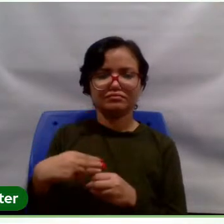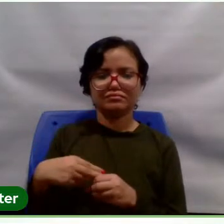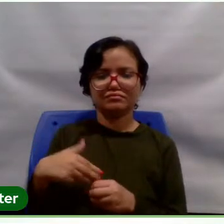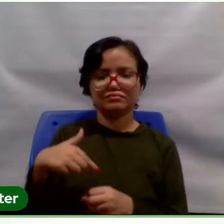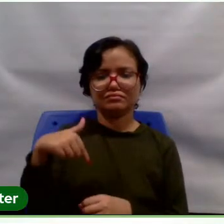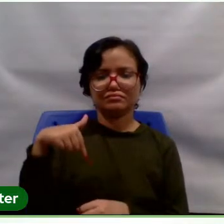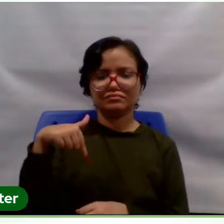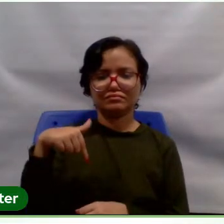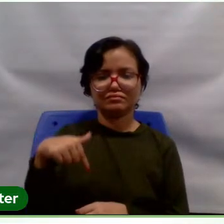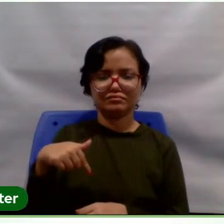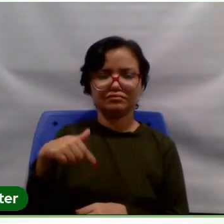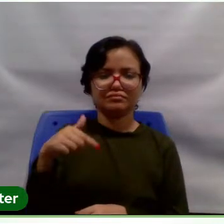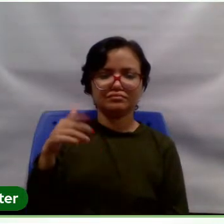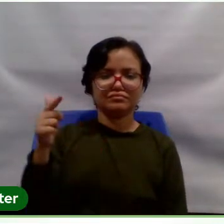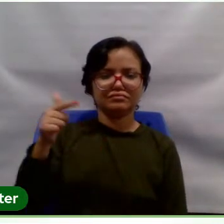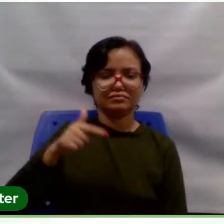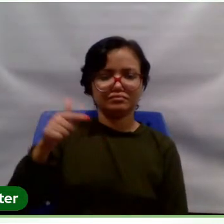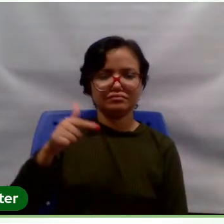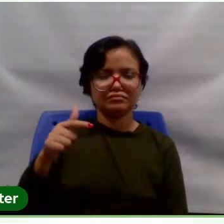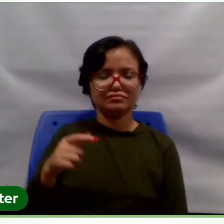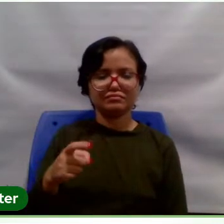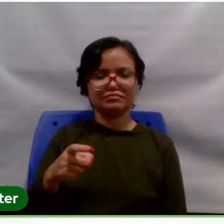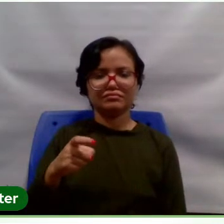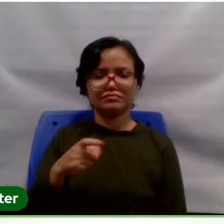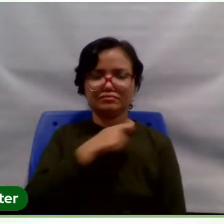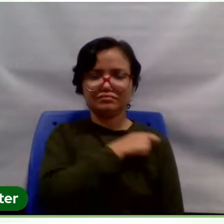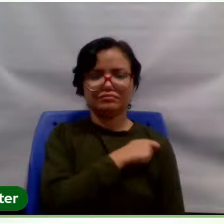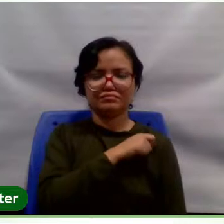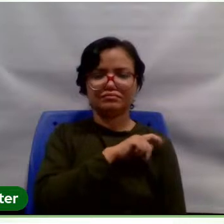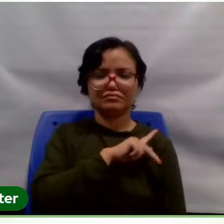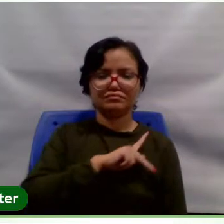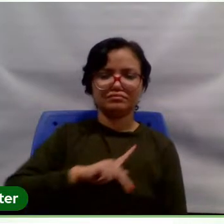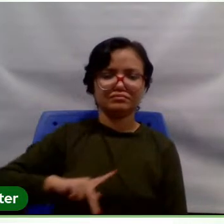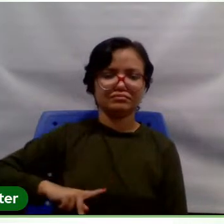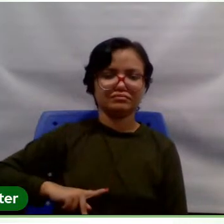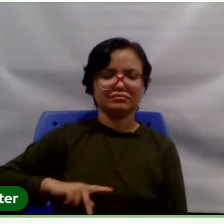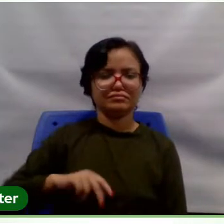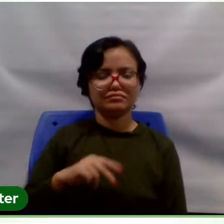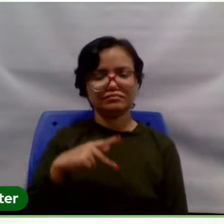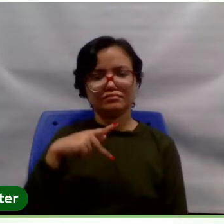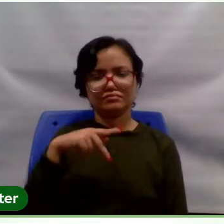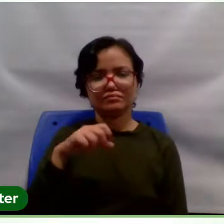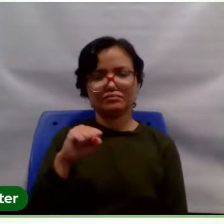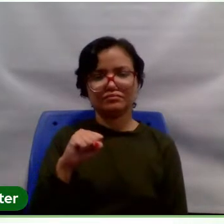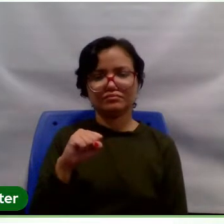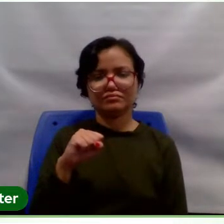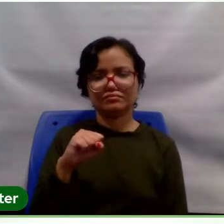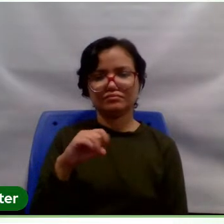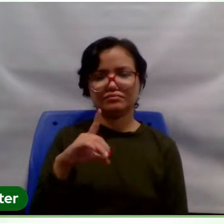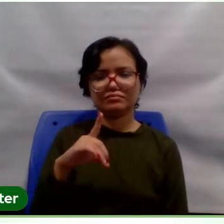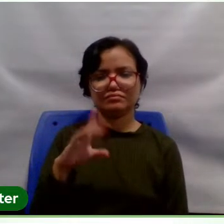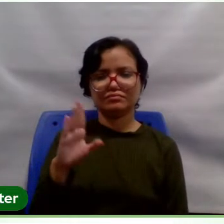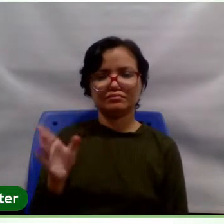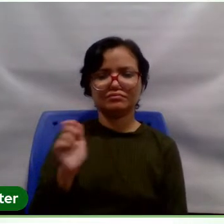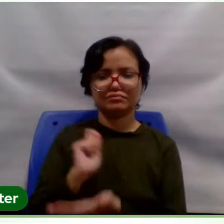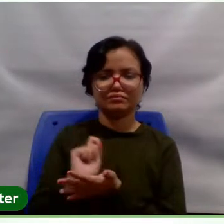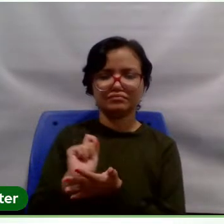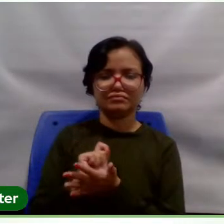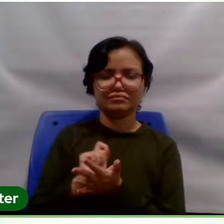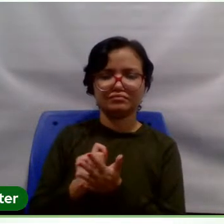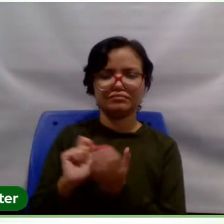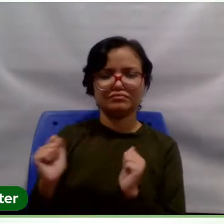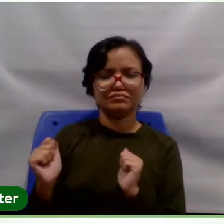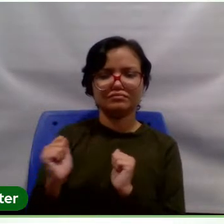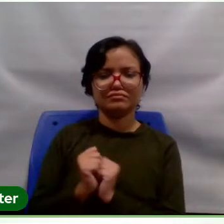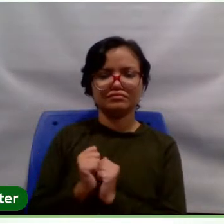encontro um ex-aluno que é presidente do PSB e que até já publicou comigo, encontro um ex